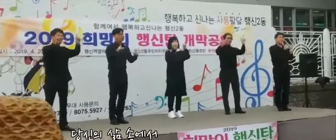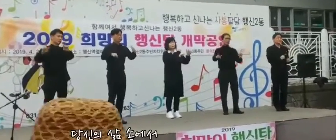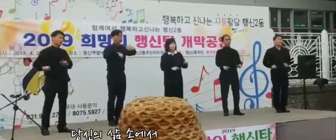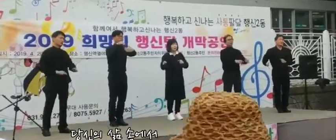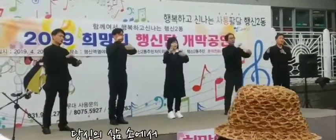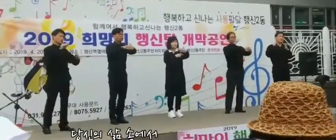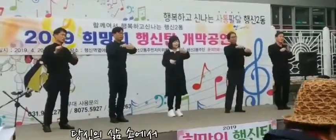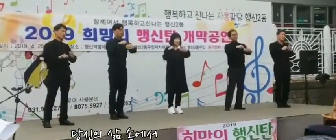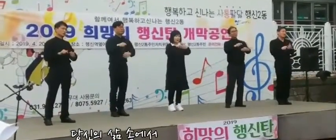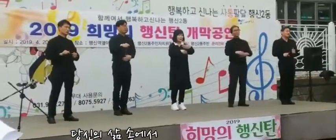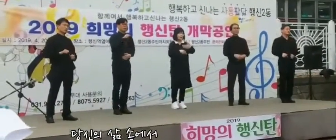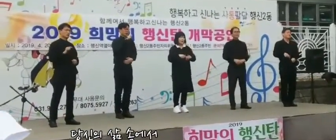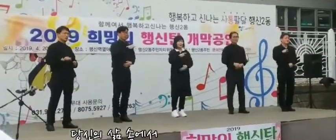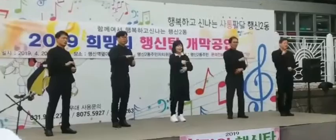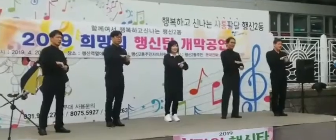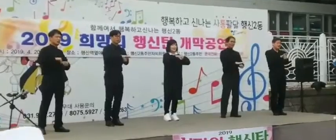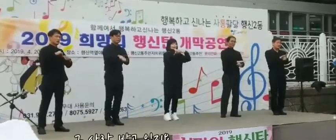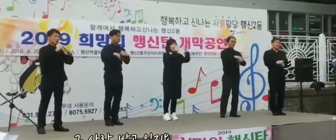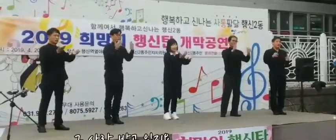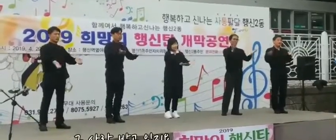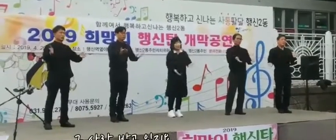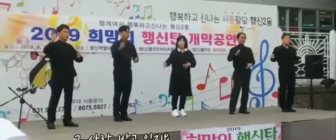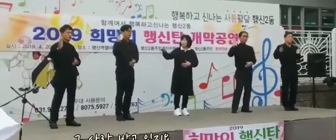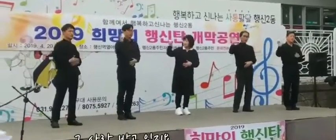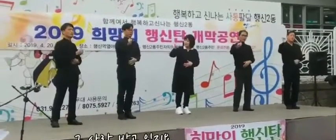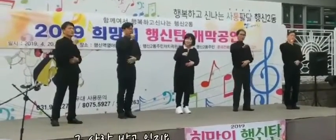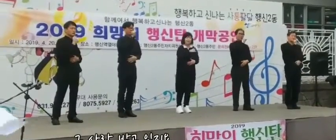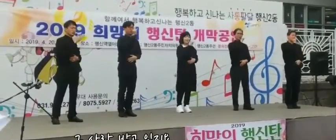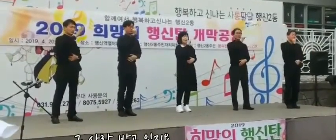속에서 그 사람 받고 있지요